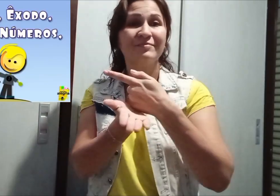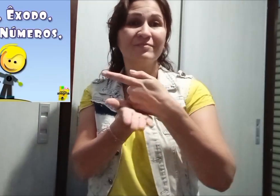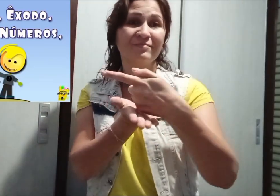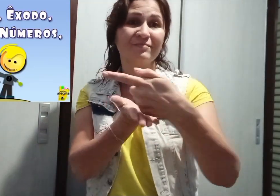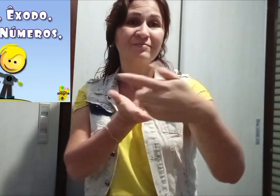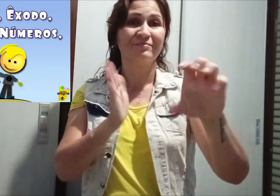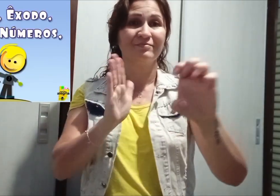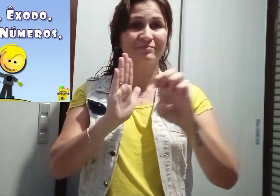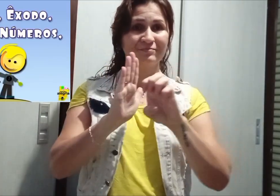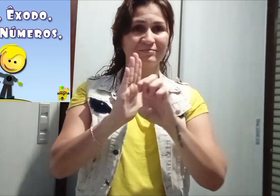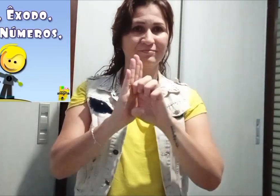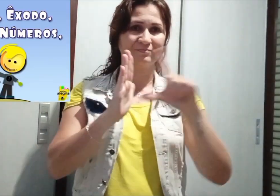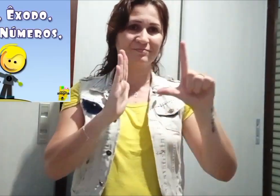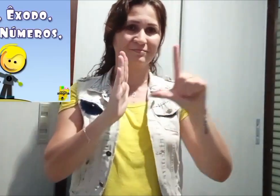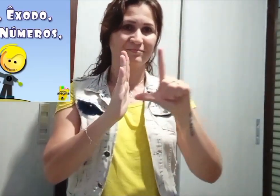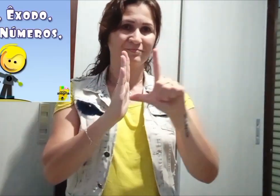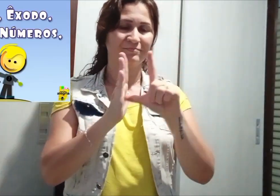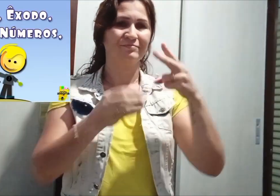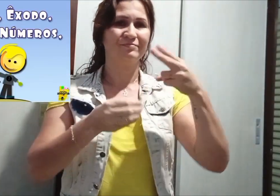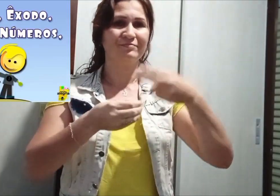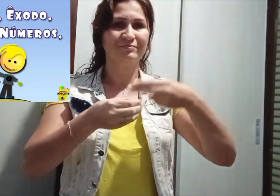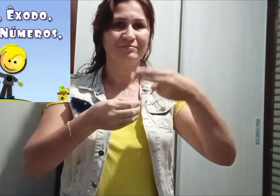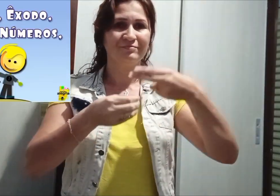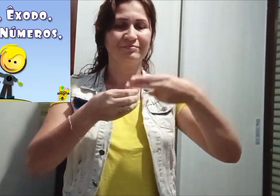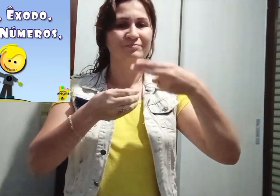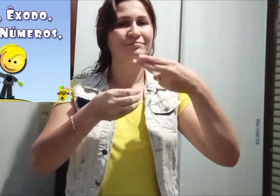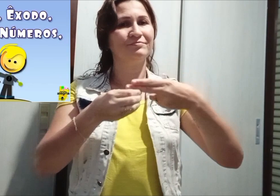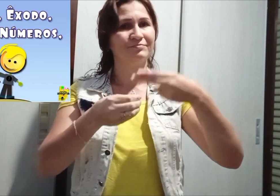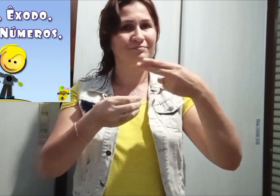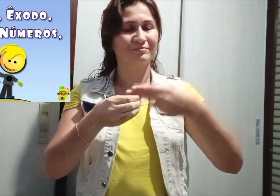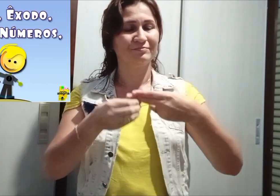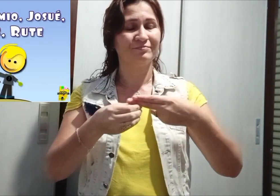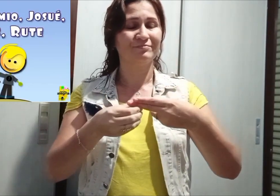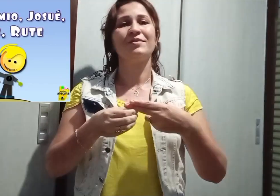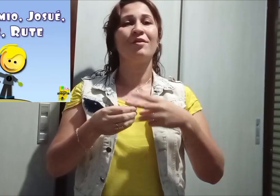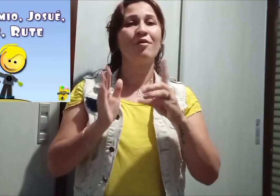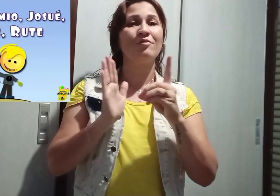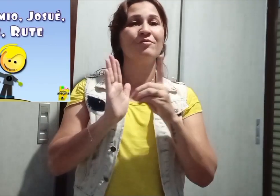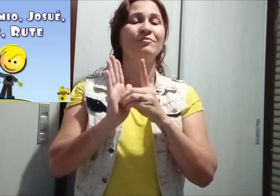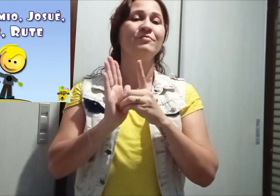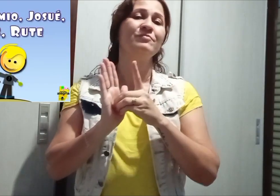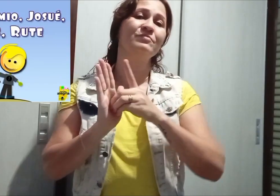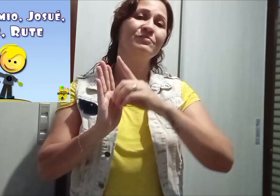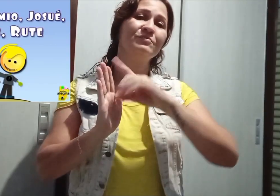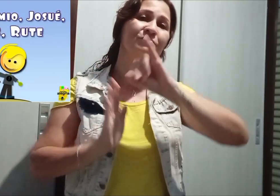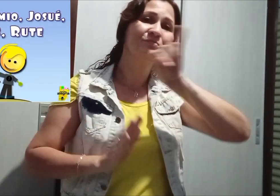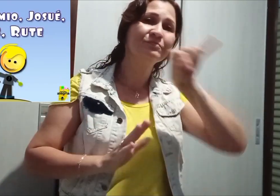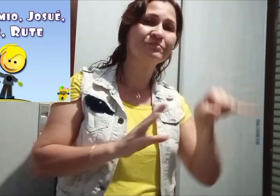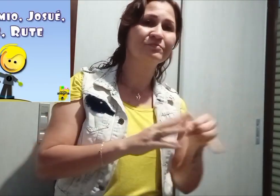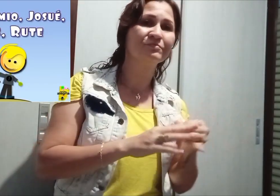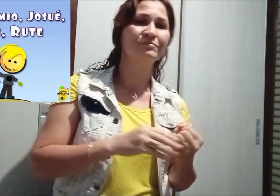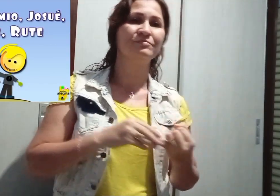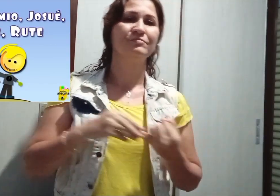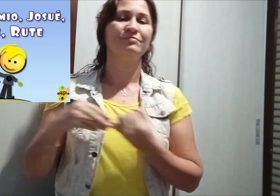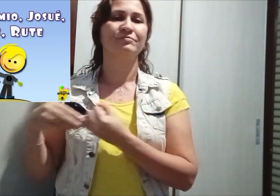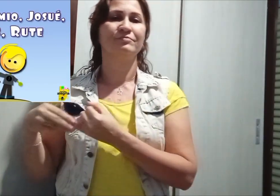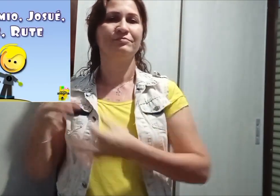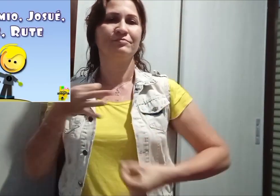Gênesis, Reis do Levítico, Números, Deuteronômio, Josué,